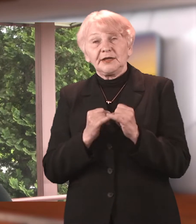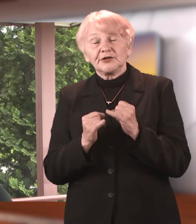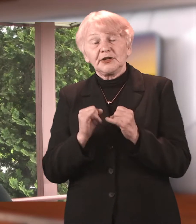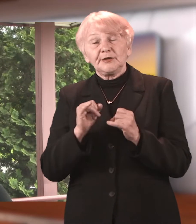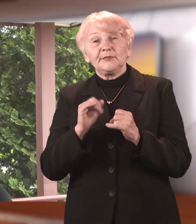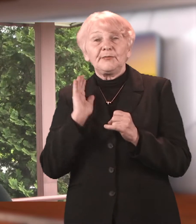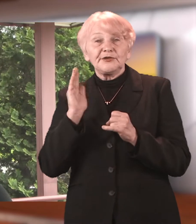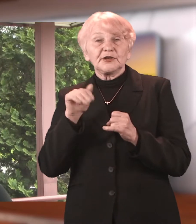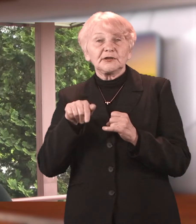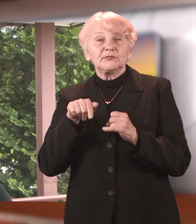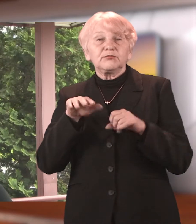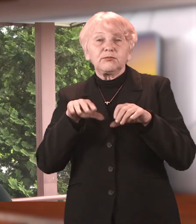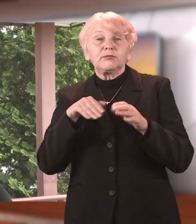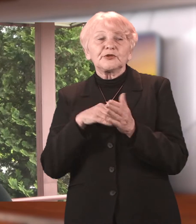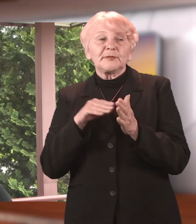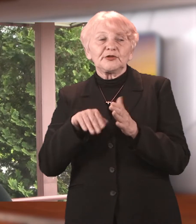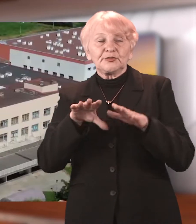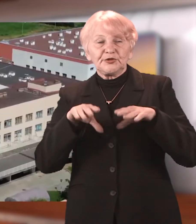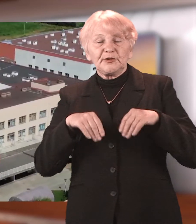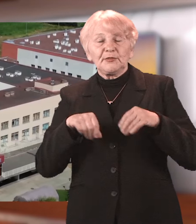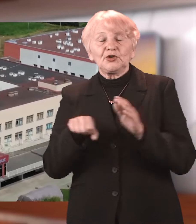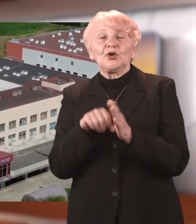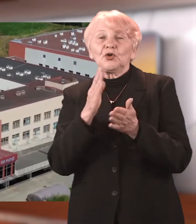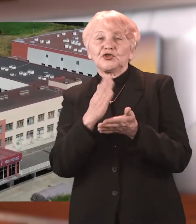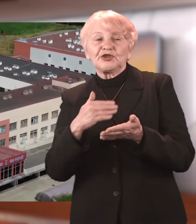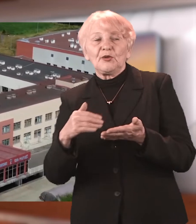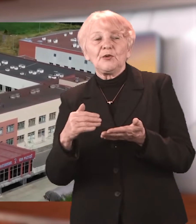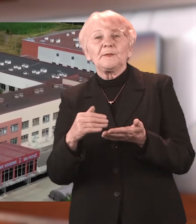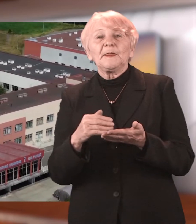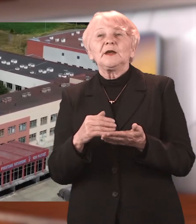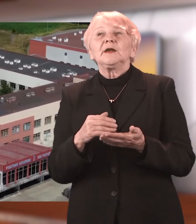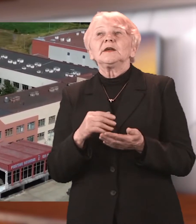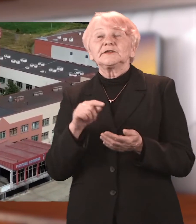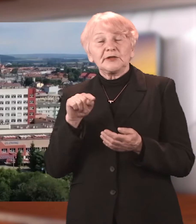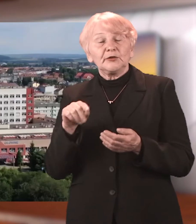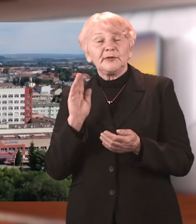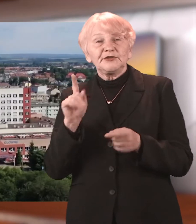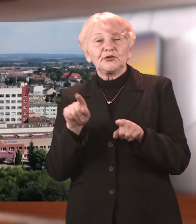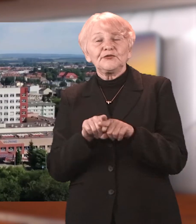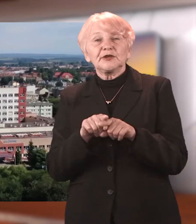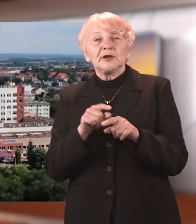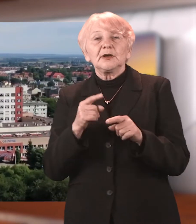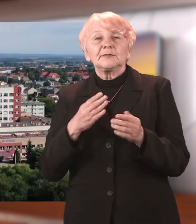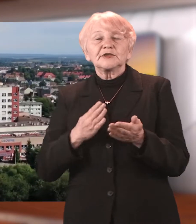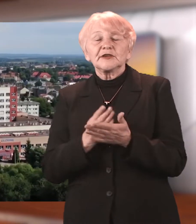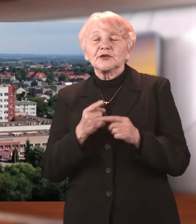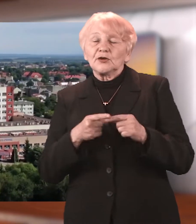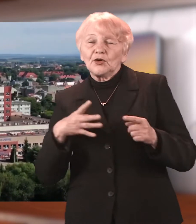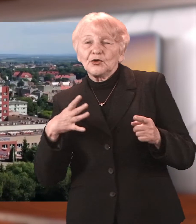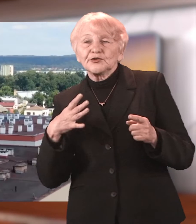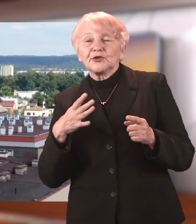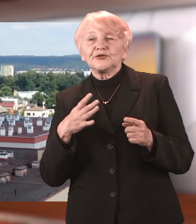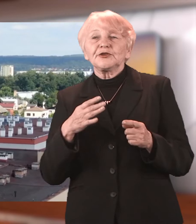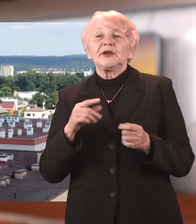to oczywiście przyjąć dziecko na oddział i intensywnie leczyć. Przyjęcia dzieci będą odbywać się w pełnym reżimie sanitarnym. Zanim dziecko trafi na